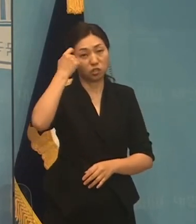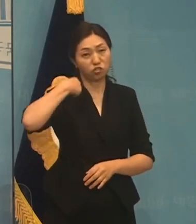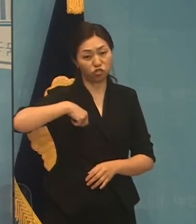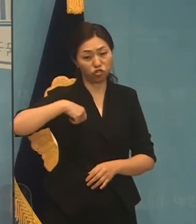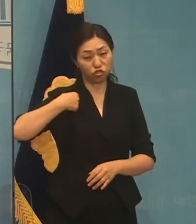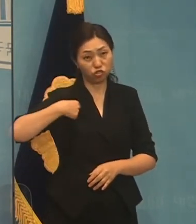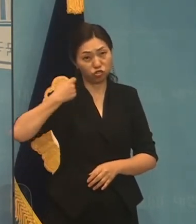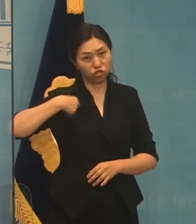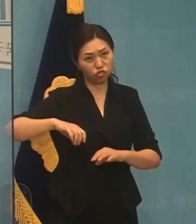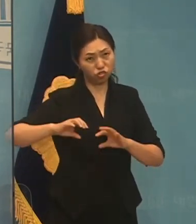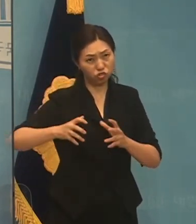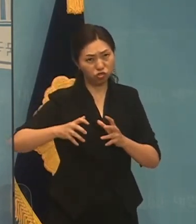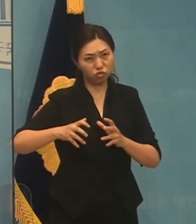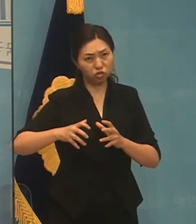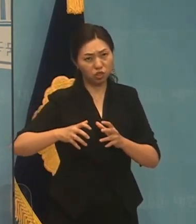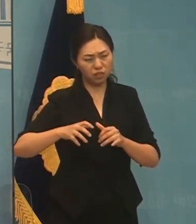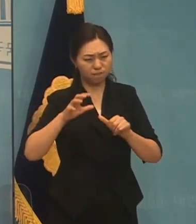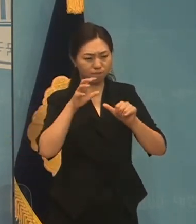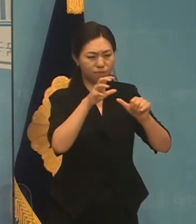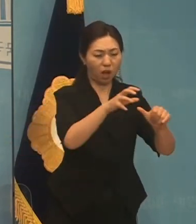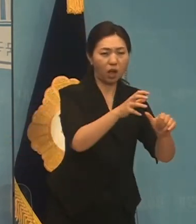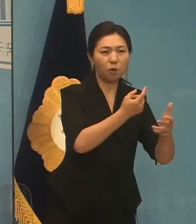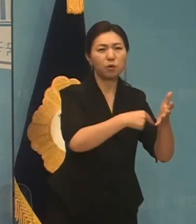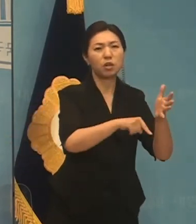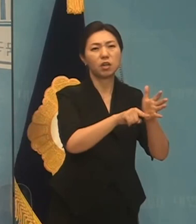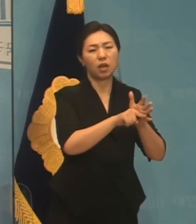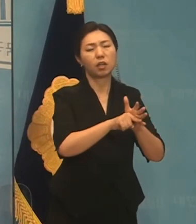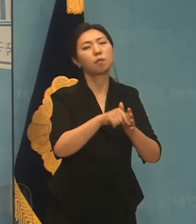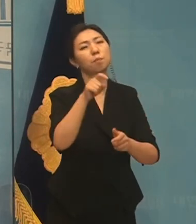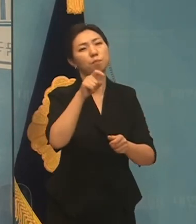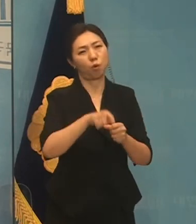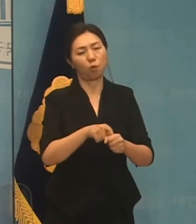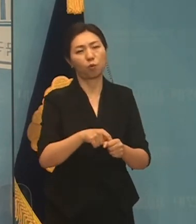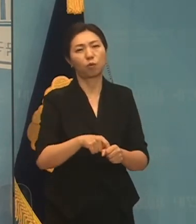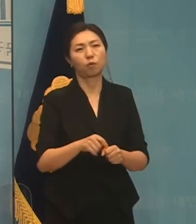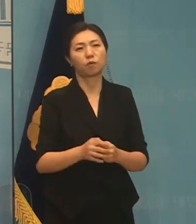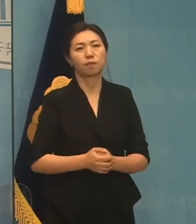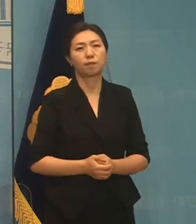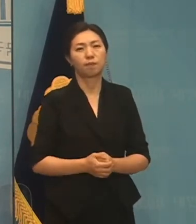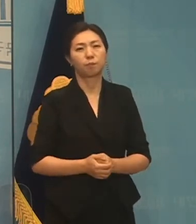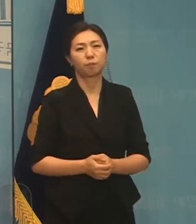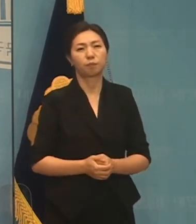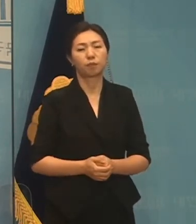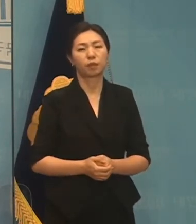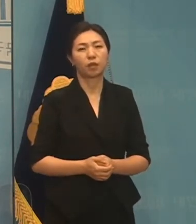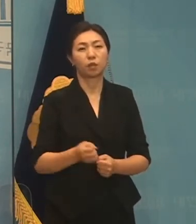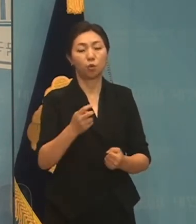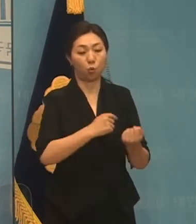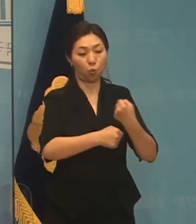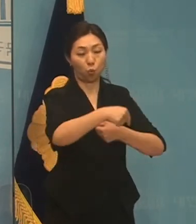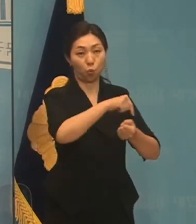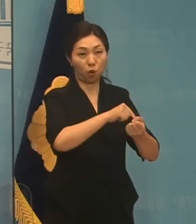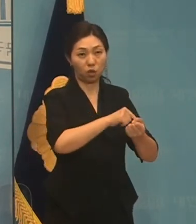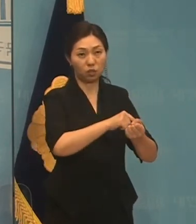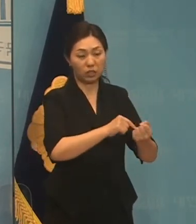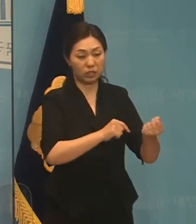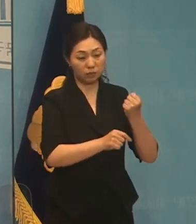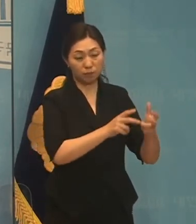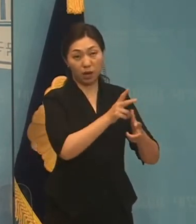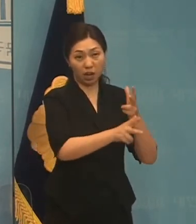이유로 있습니다. 그 다음에 탈원전 정책을 개개하여